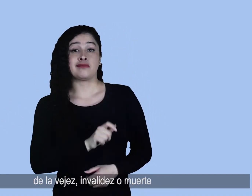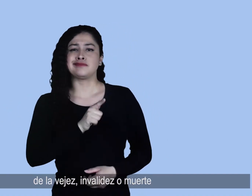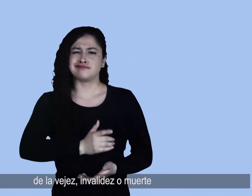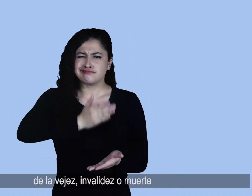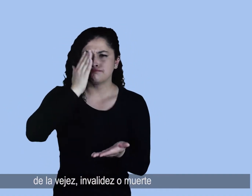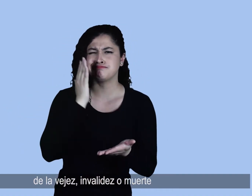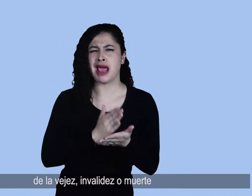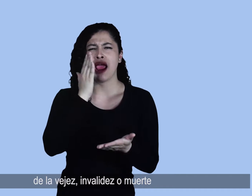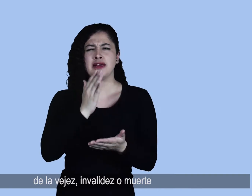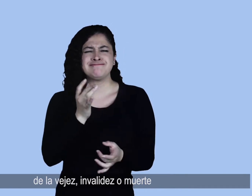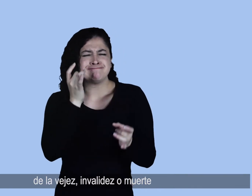invalidez